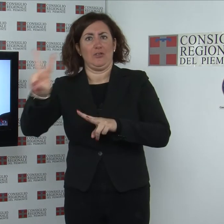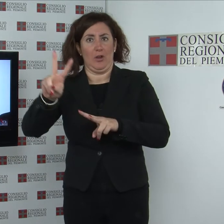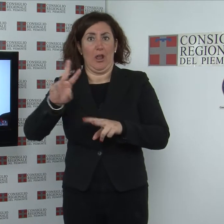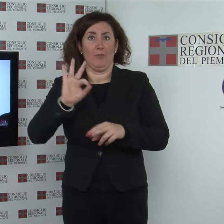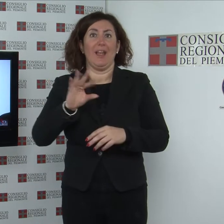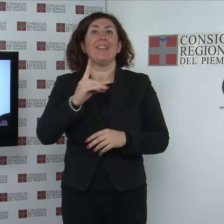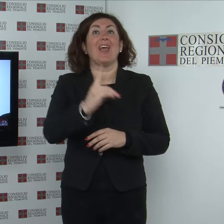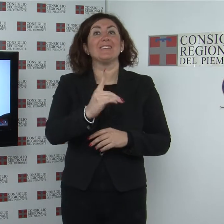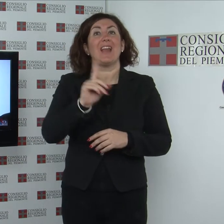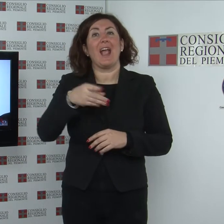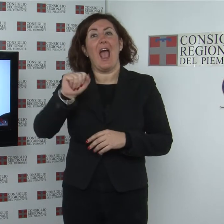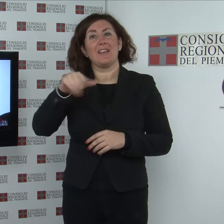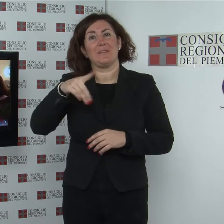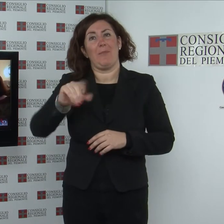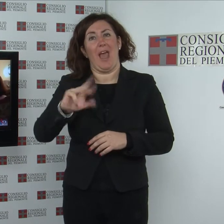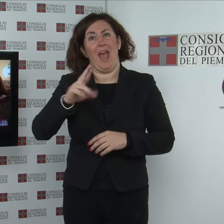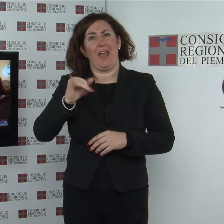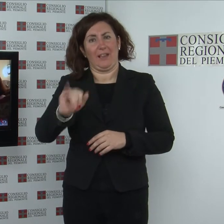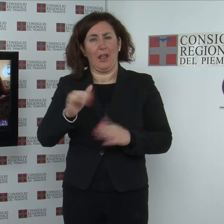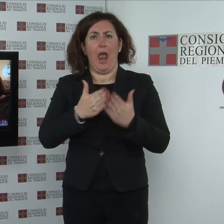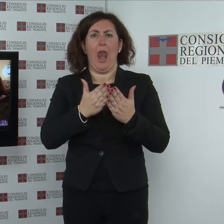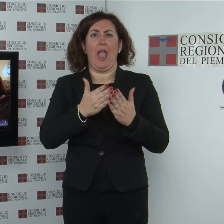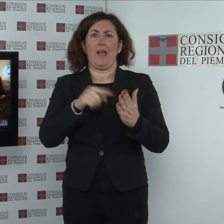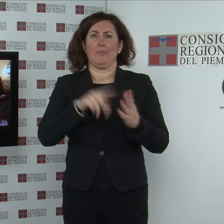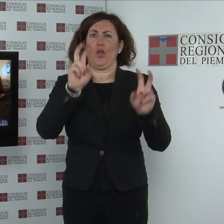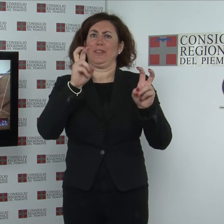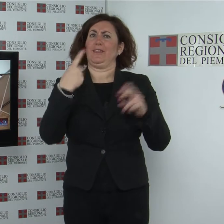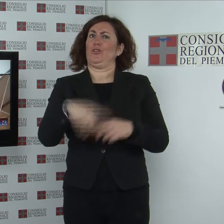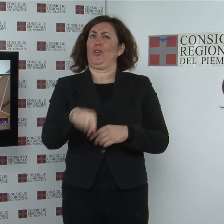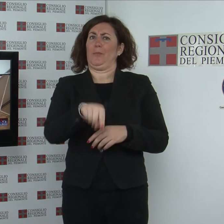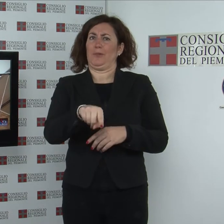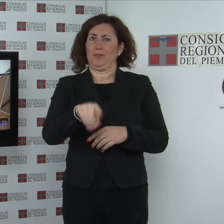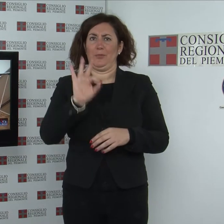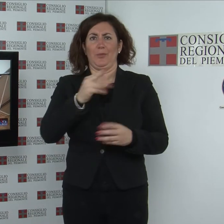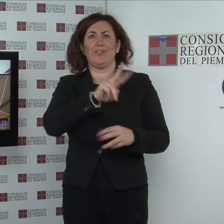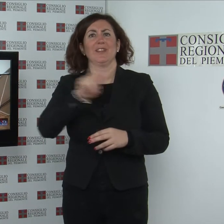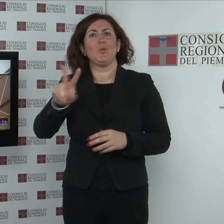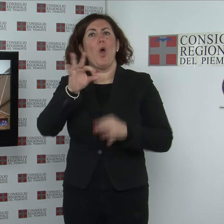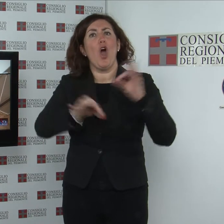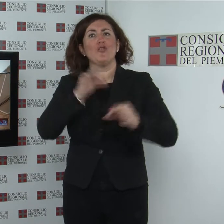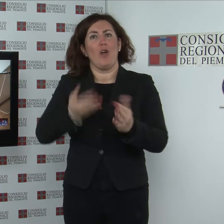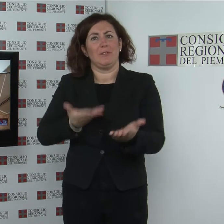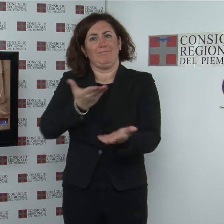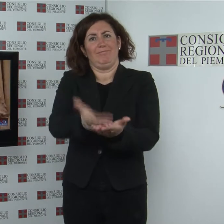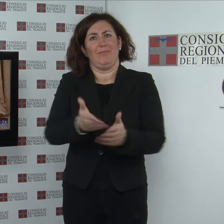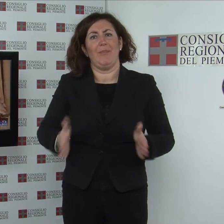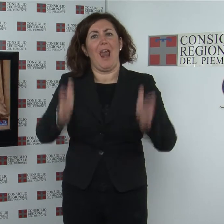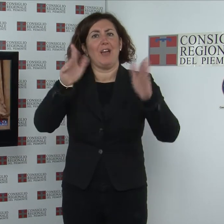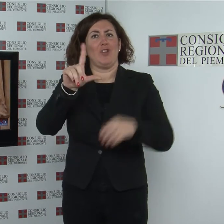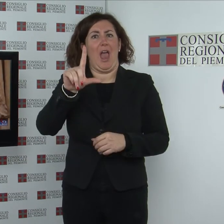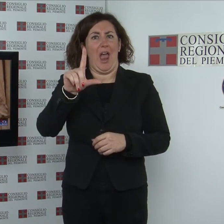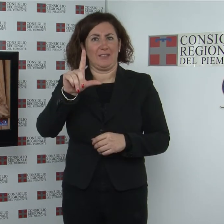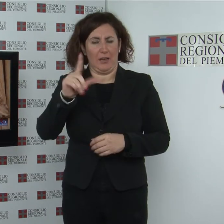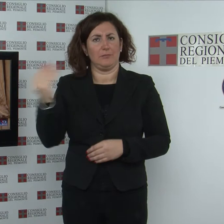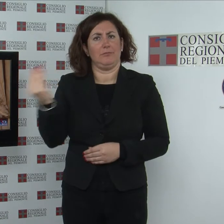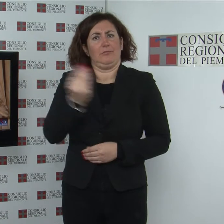desiré gaspari per le edizioni del faro presentato il 22 ottobre a palazzo lascaris dopo il saluto del vicepresidente del consiglio